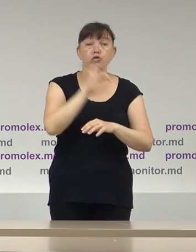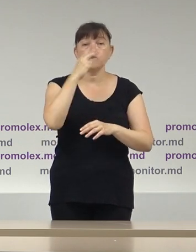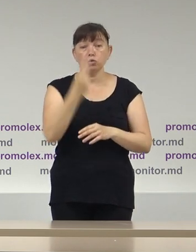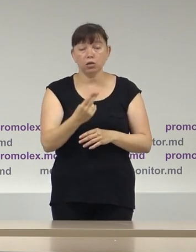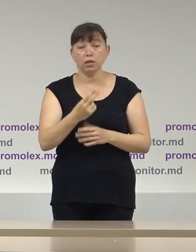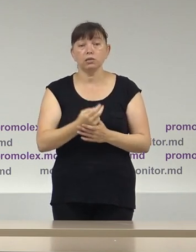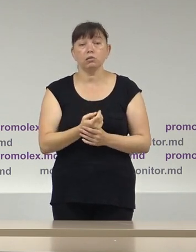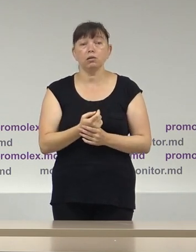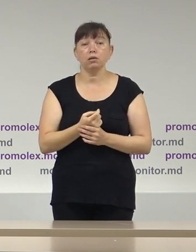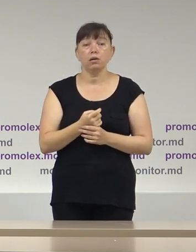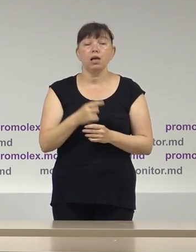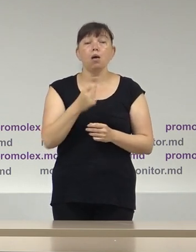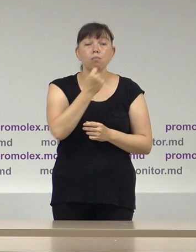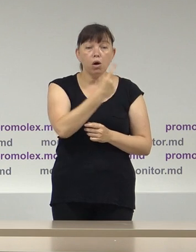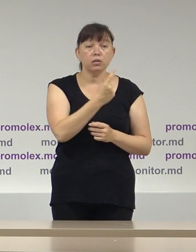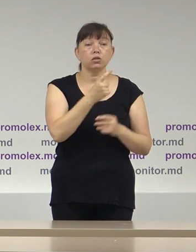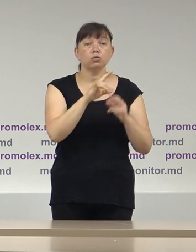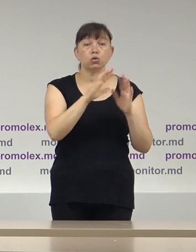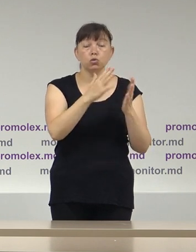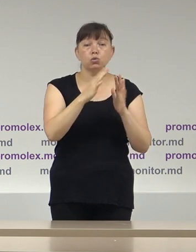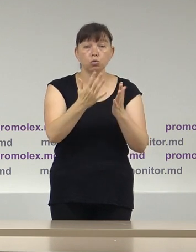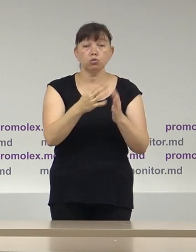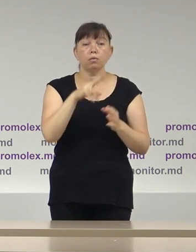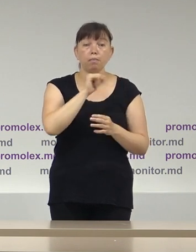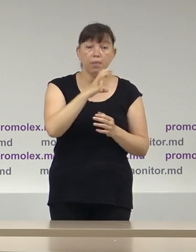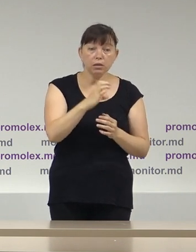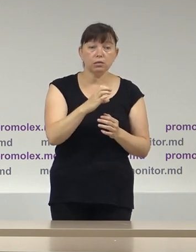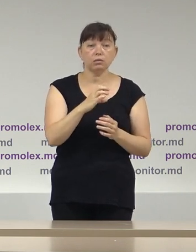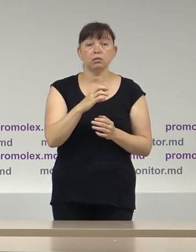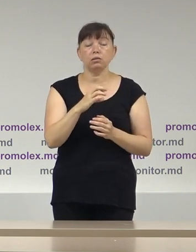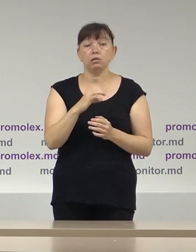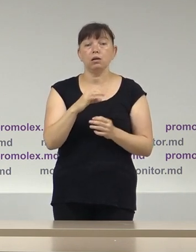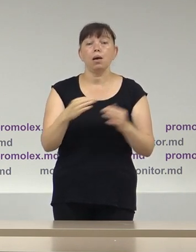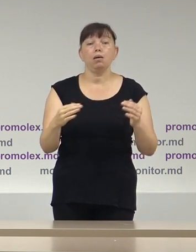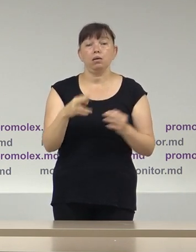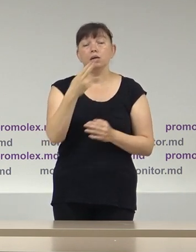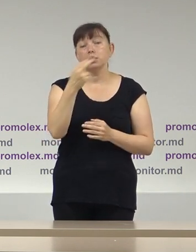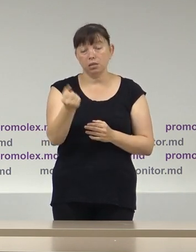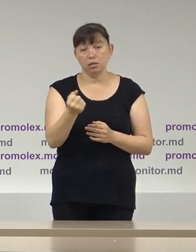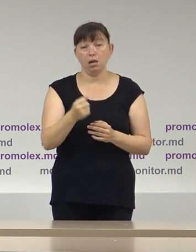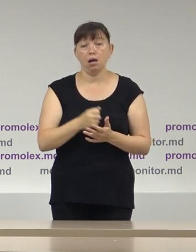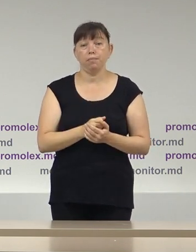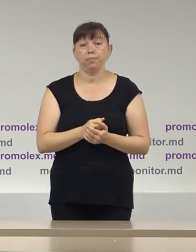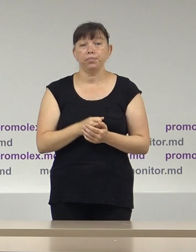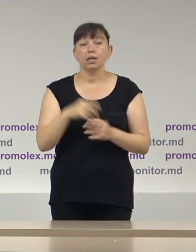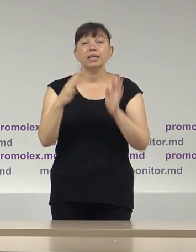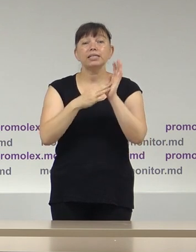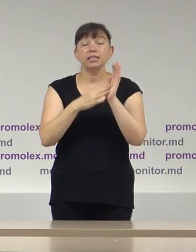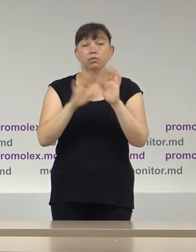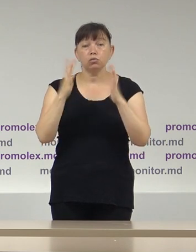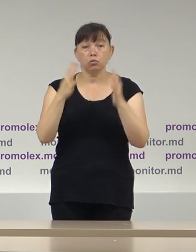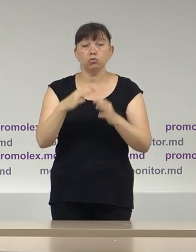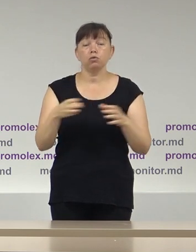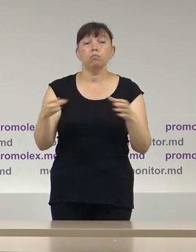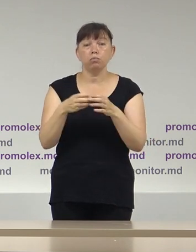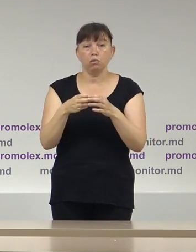socialiștilor, câte 11 cazuri avem pentru PAS și Platforma Divinitate și adevăr, în 9 cazuri